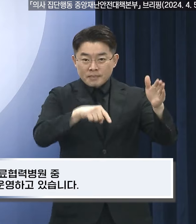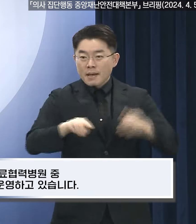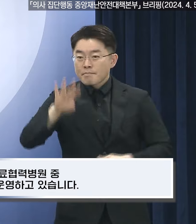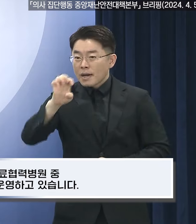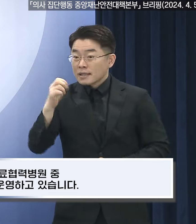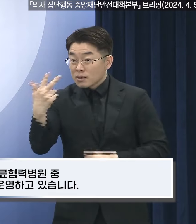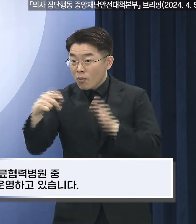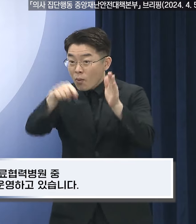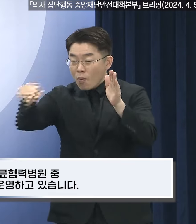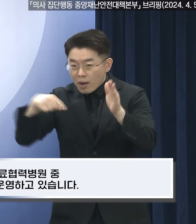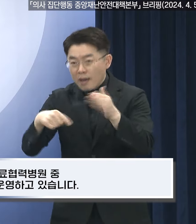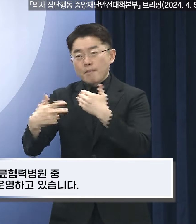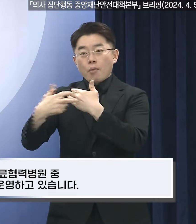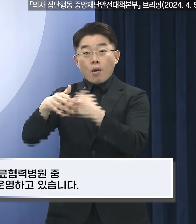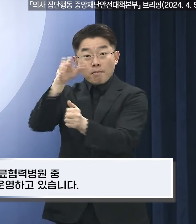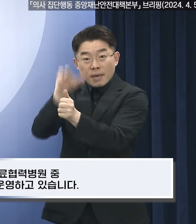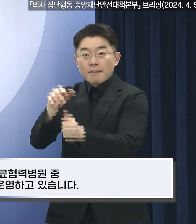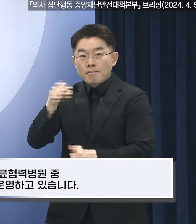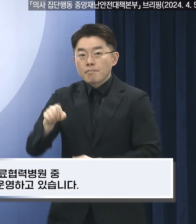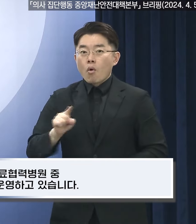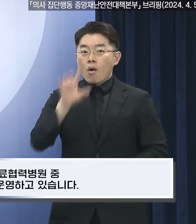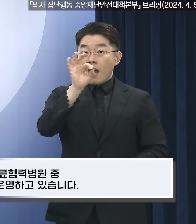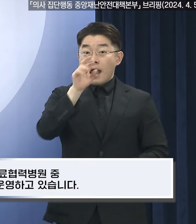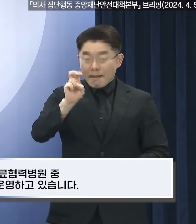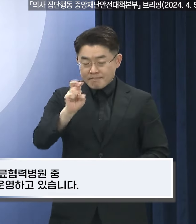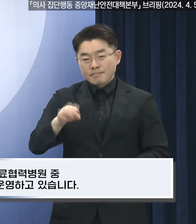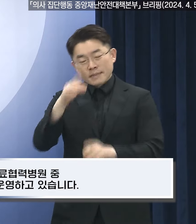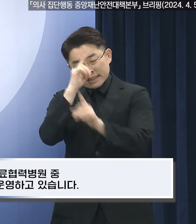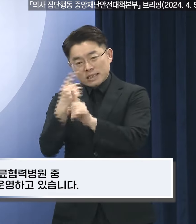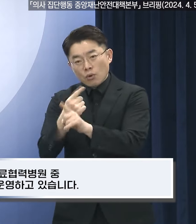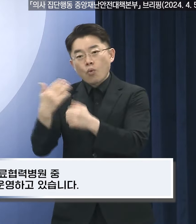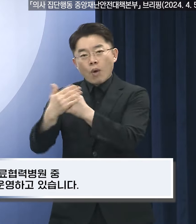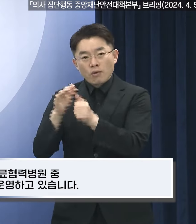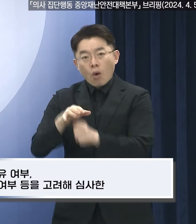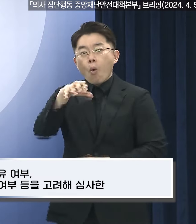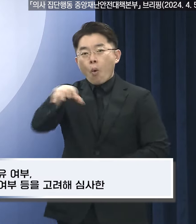암진료협력병원으로 지정해 운영하고 있습니다.